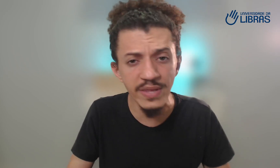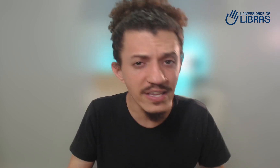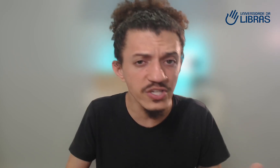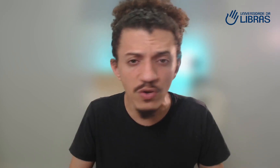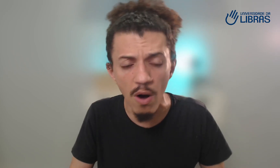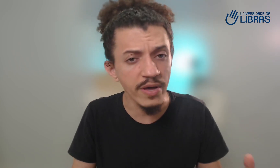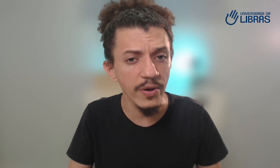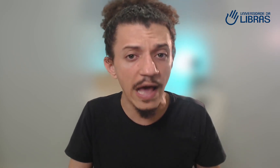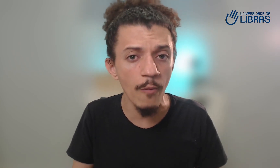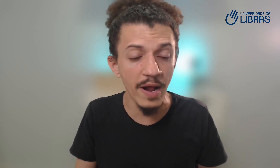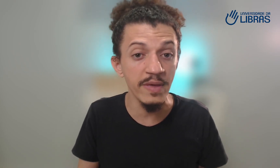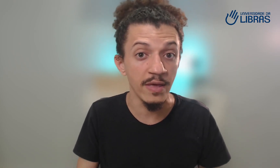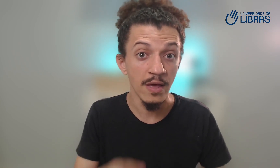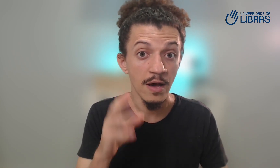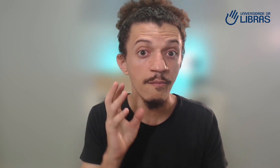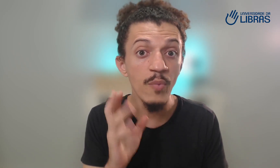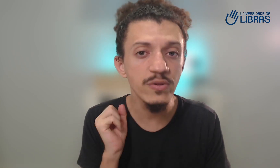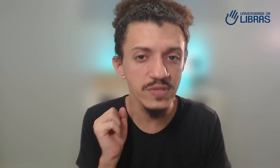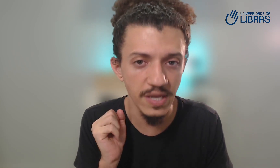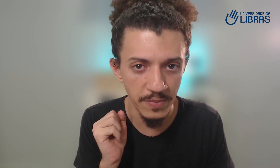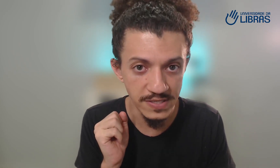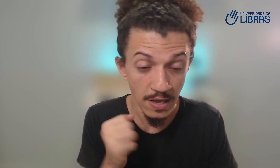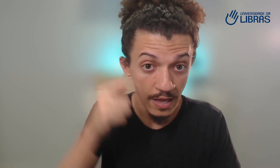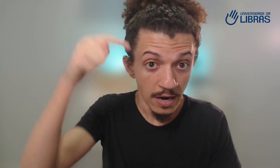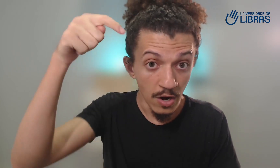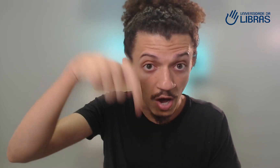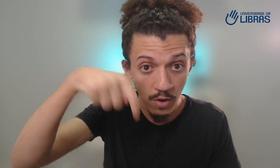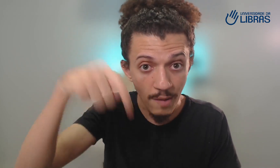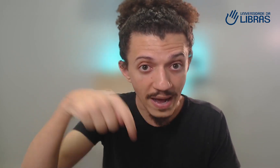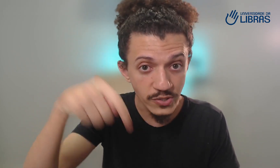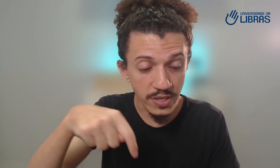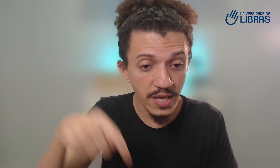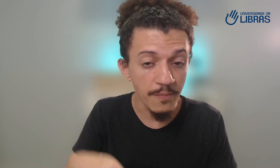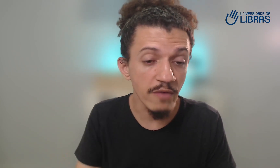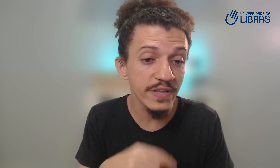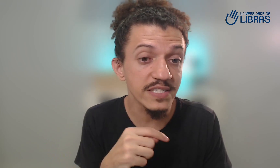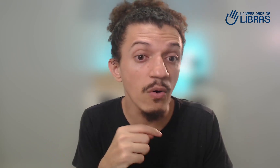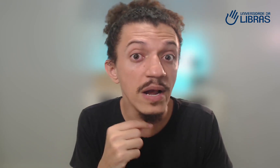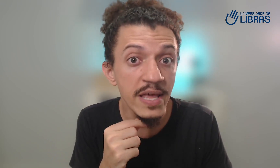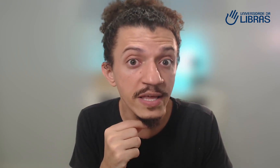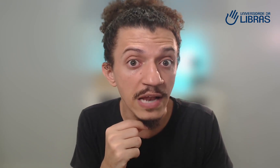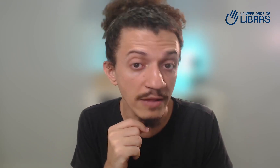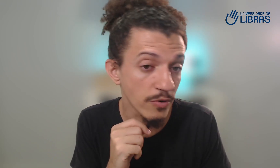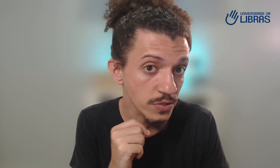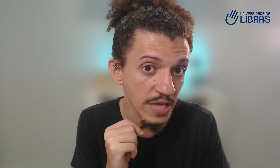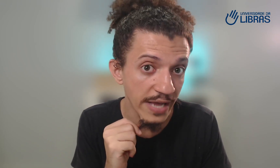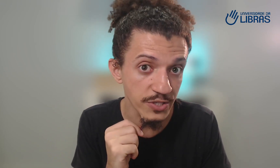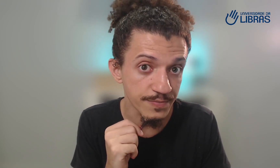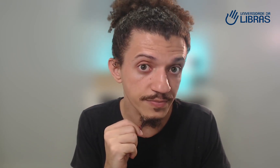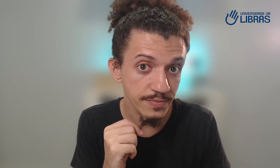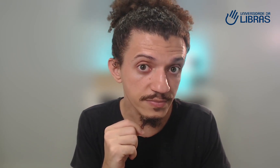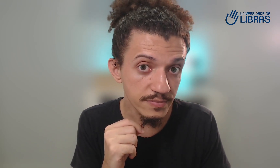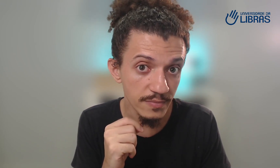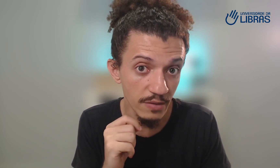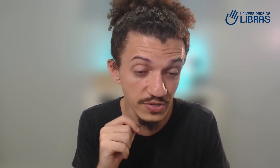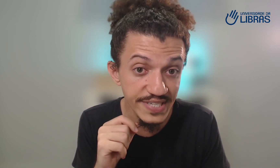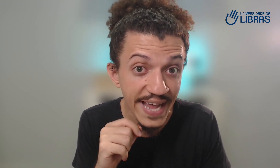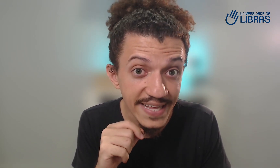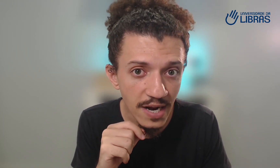entendi qual que o ideal para mim. Muito simples. Logo abaixo aqui, eu vou deixar o link lá do nosso site. Você entra